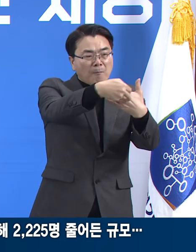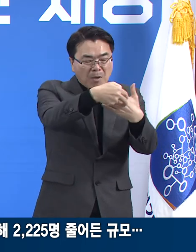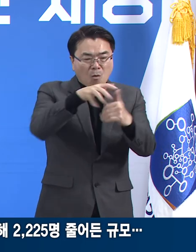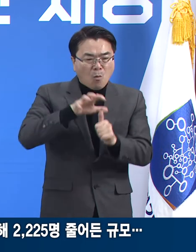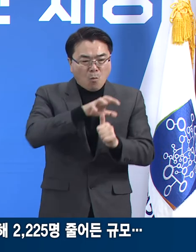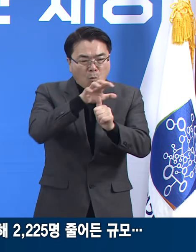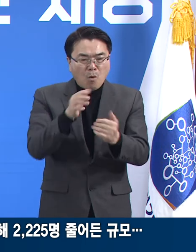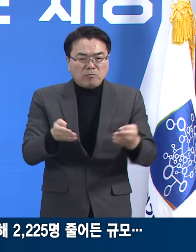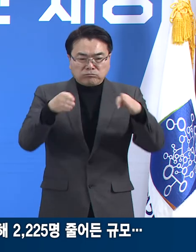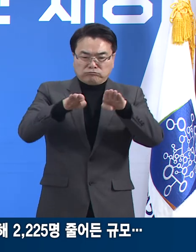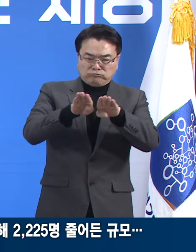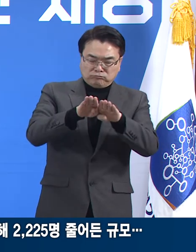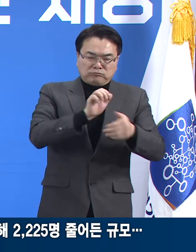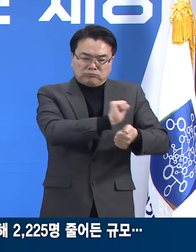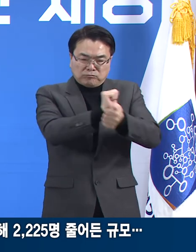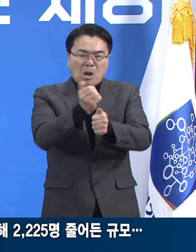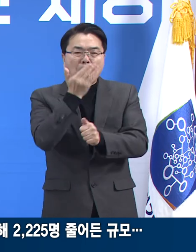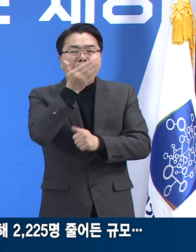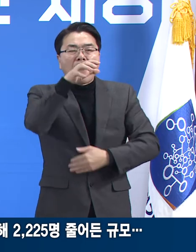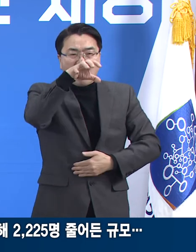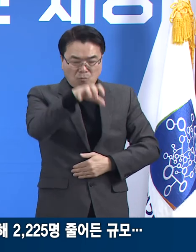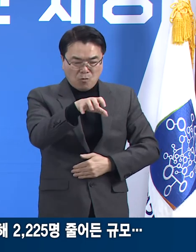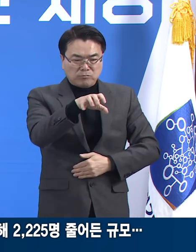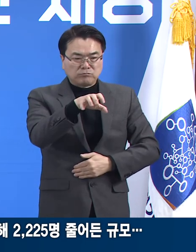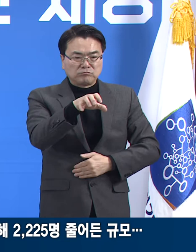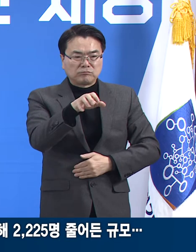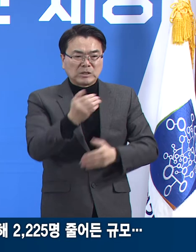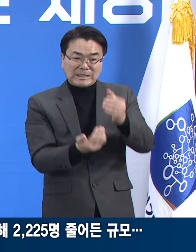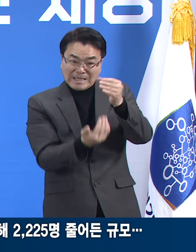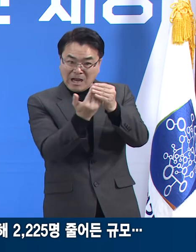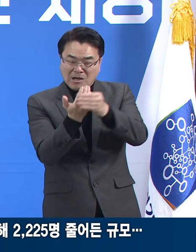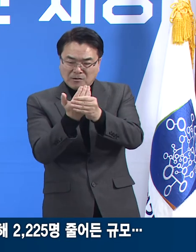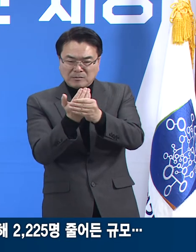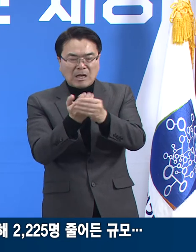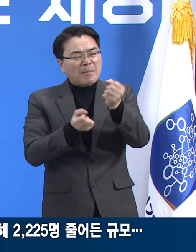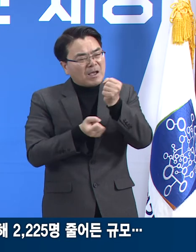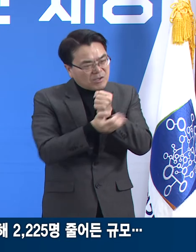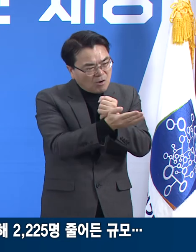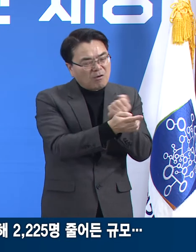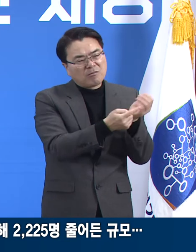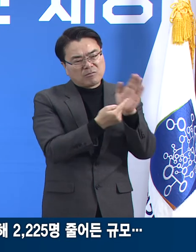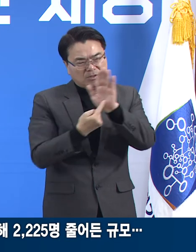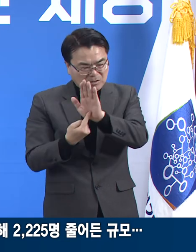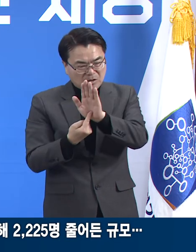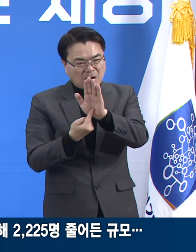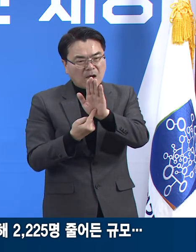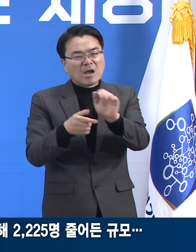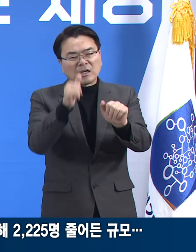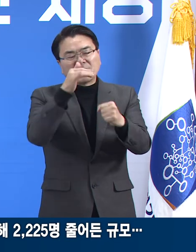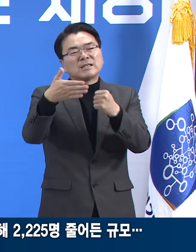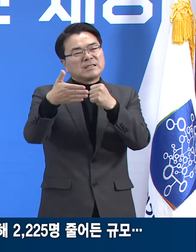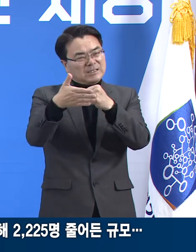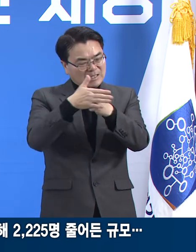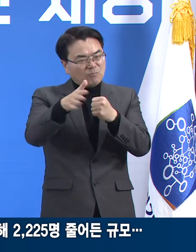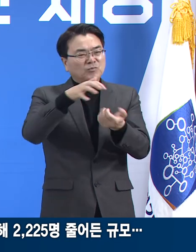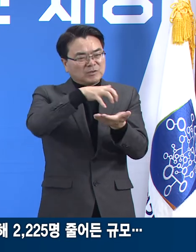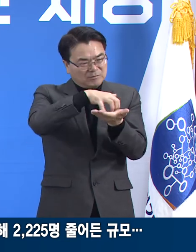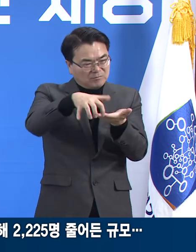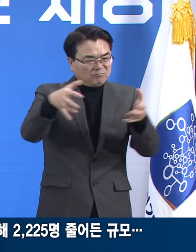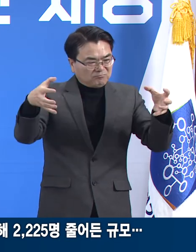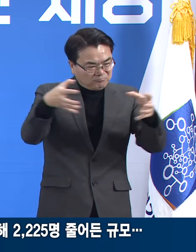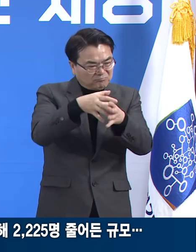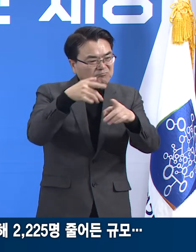감염 취약시설에서 발생한 집단감염 사건들의 영향을 받은 통계수치로 해석 가능하기 때문입니다.